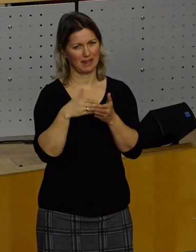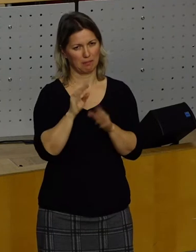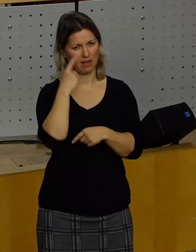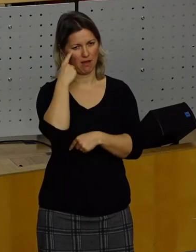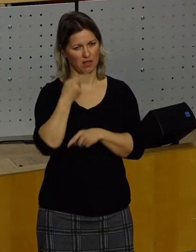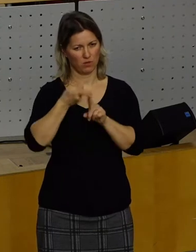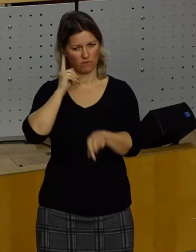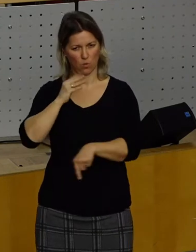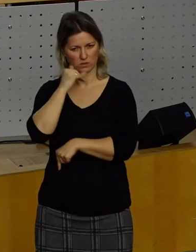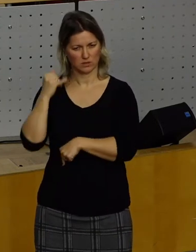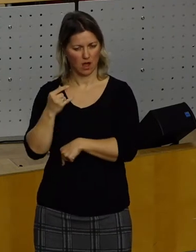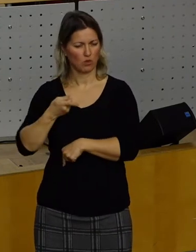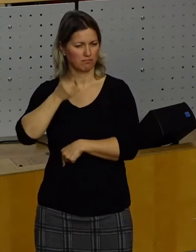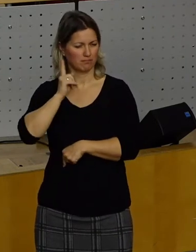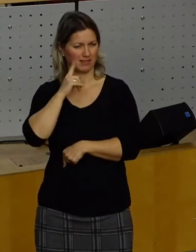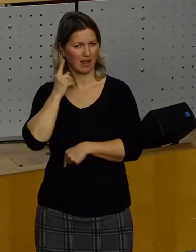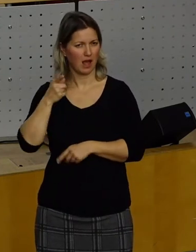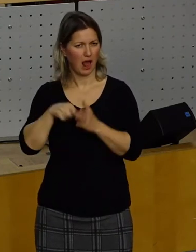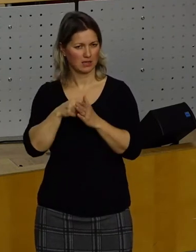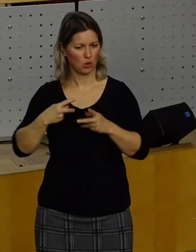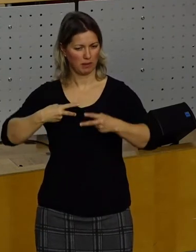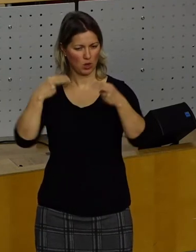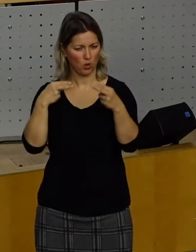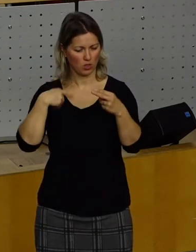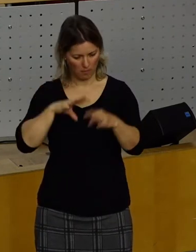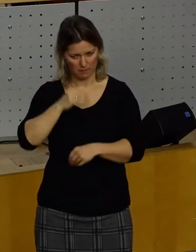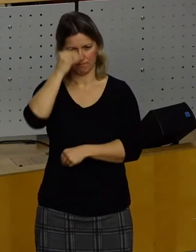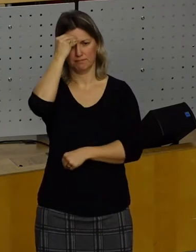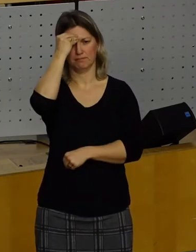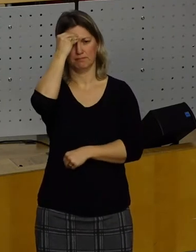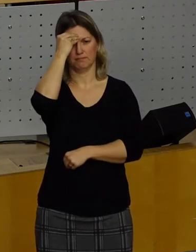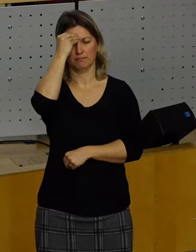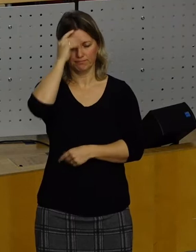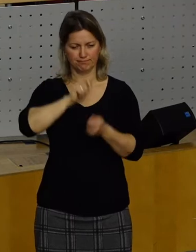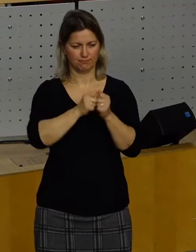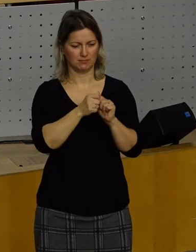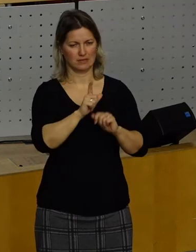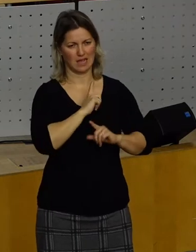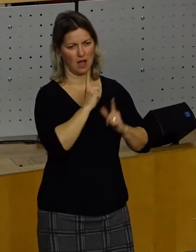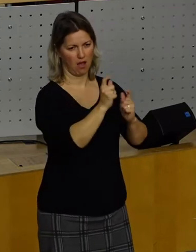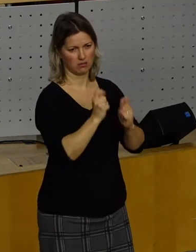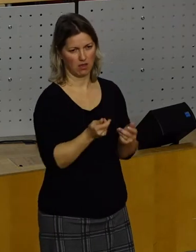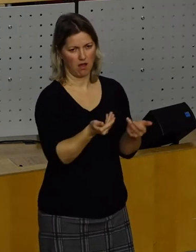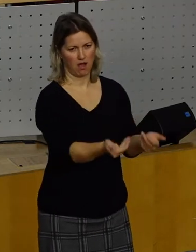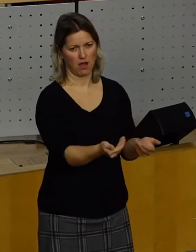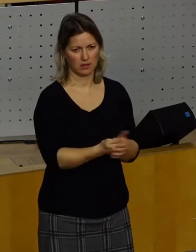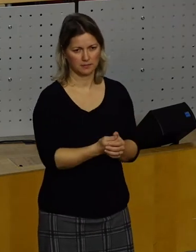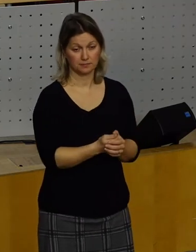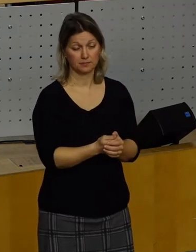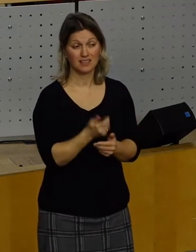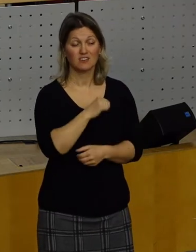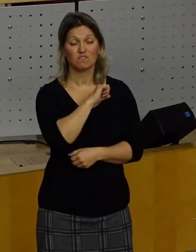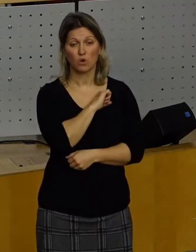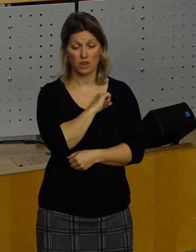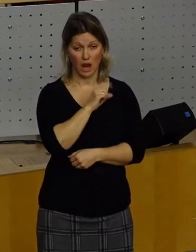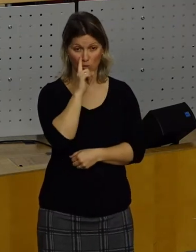der letzten Legislaturperiode aufgegriffen und hier einen eigenen Antrag geschmiedet. Das hat auch folgende Vorteile, nicht nur, wenn wir